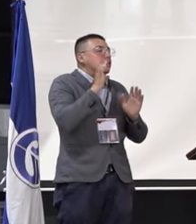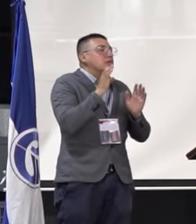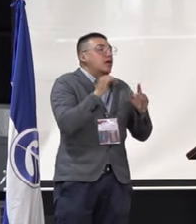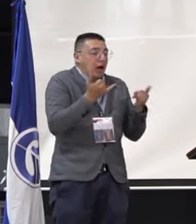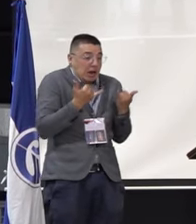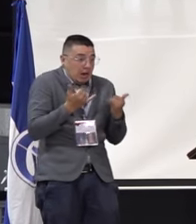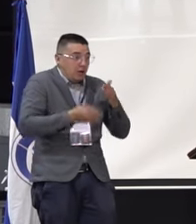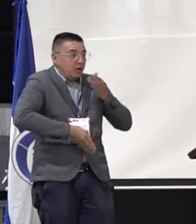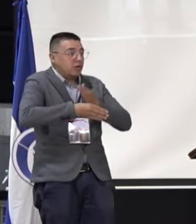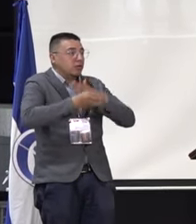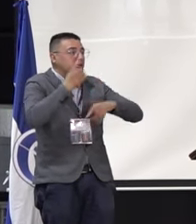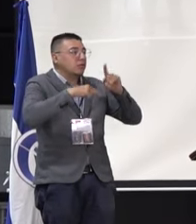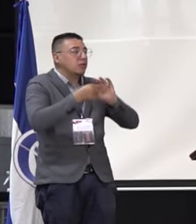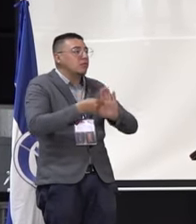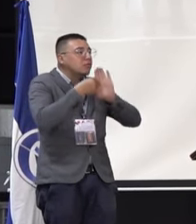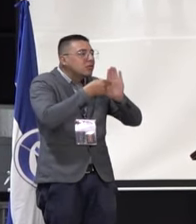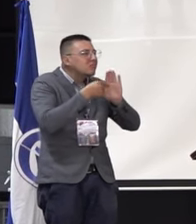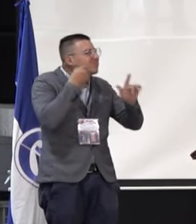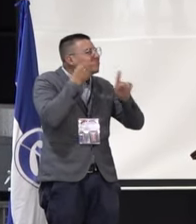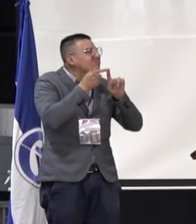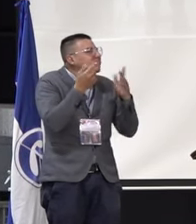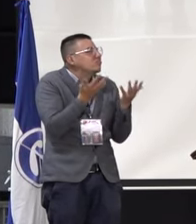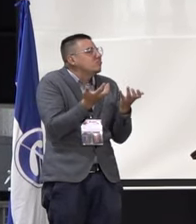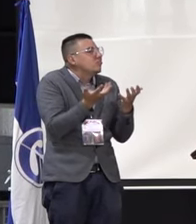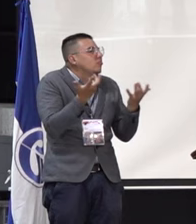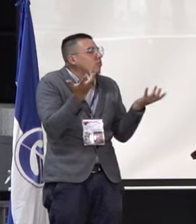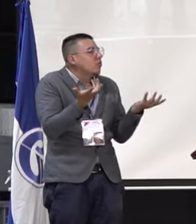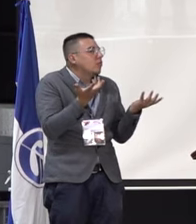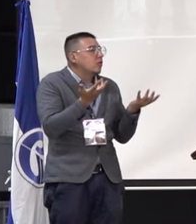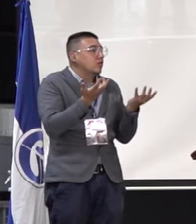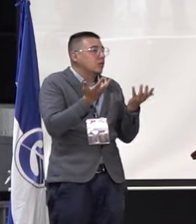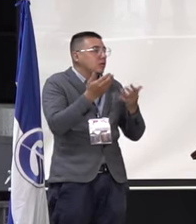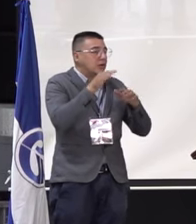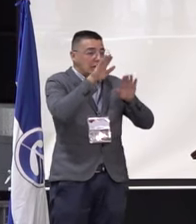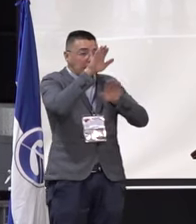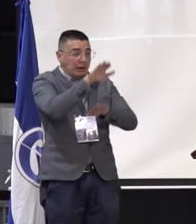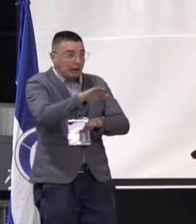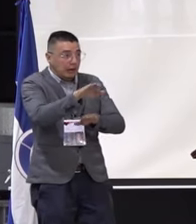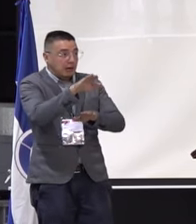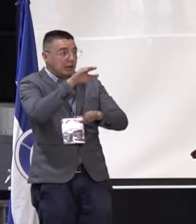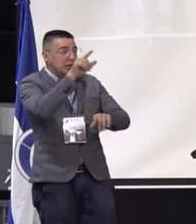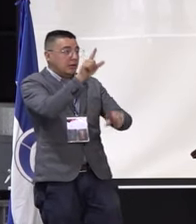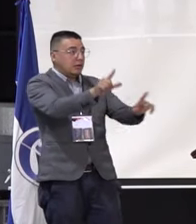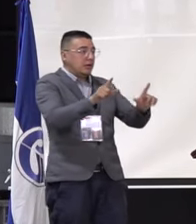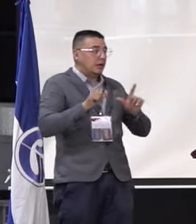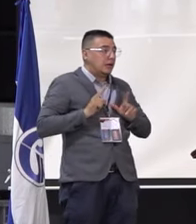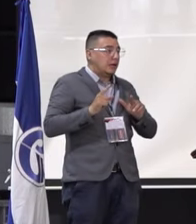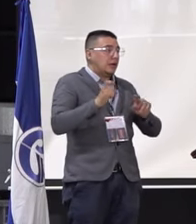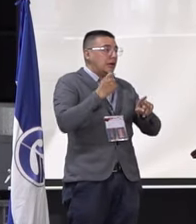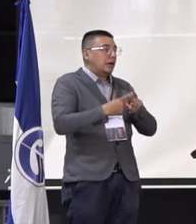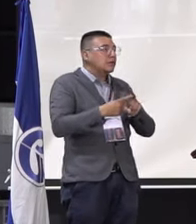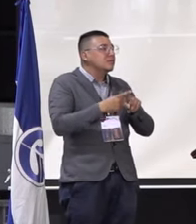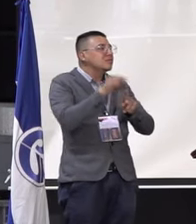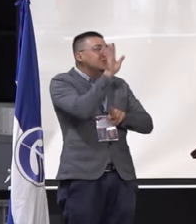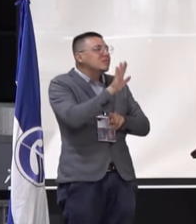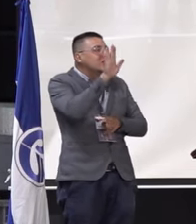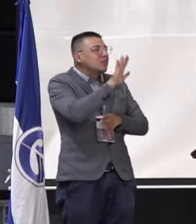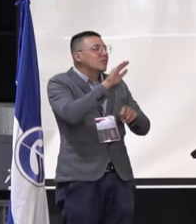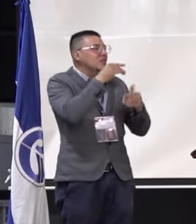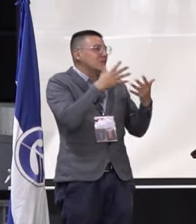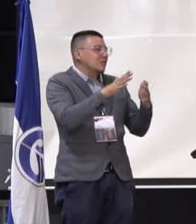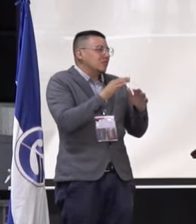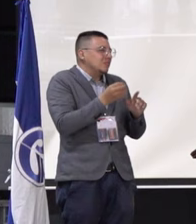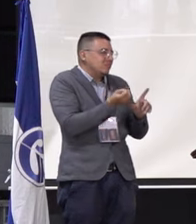continuación vamos a presentar qué es lo que queremos nosotros como representantes de egresados ante el Consejo de Departamento. Pues empezando,